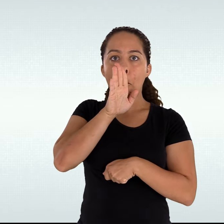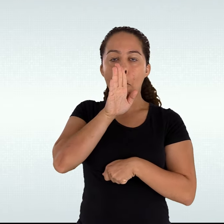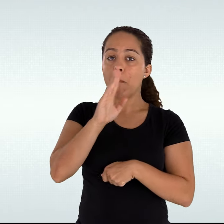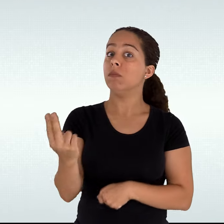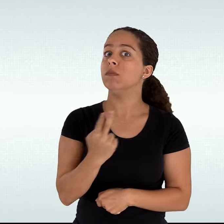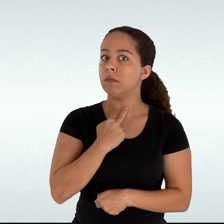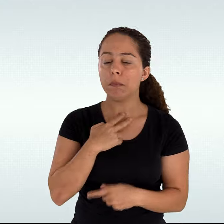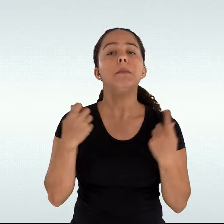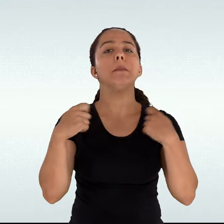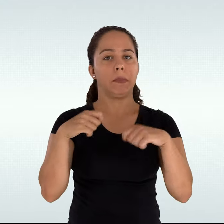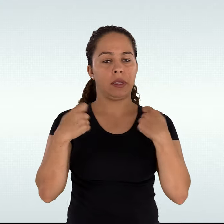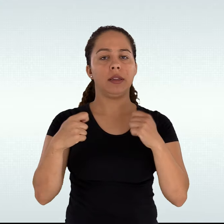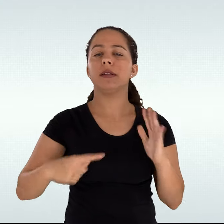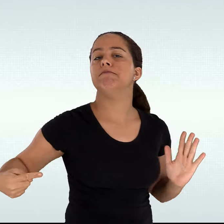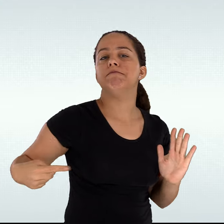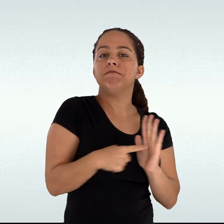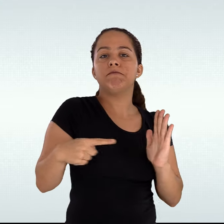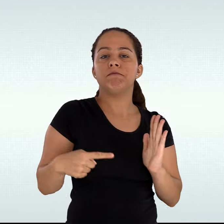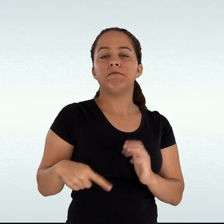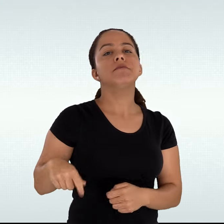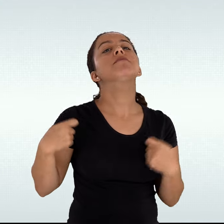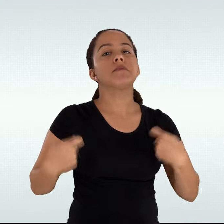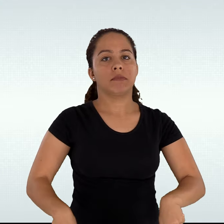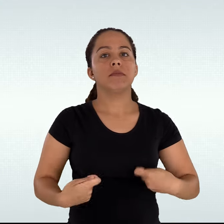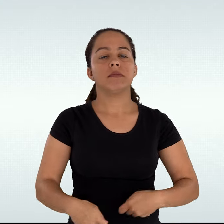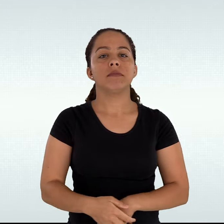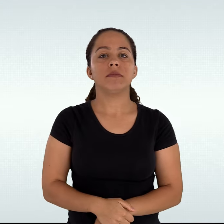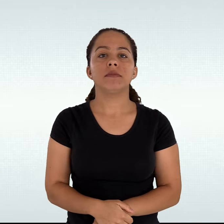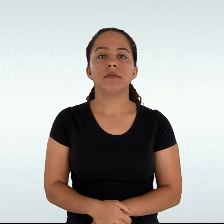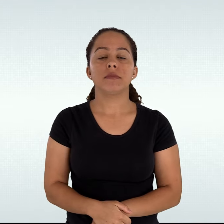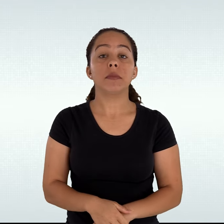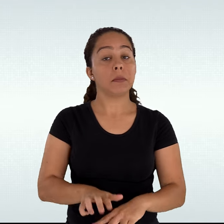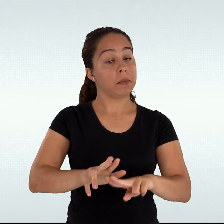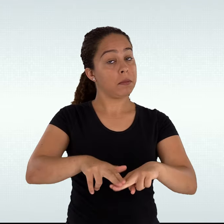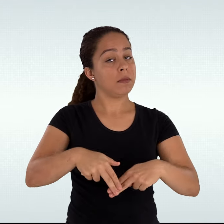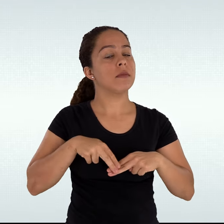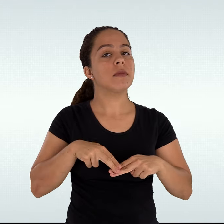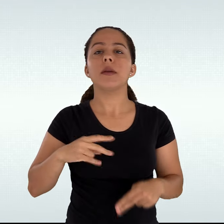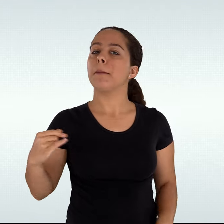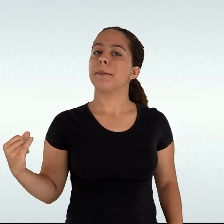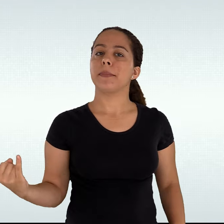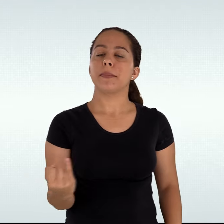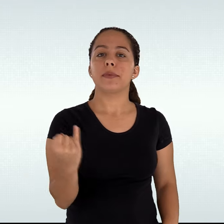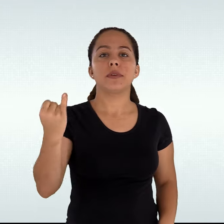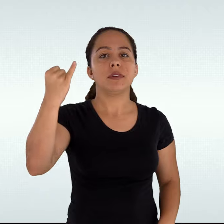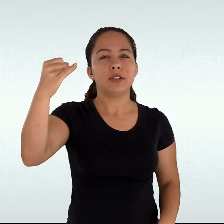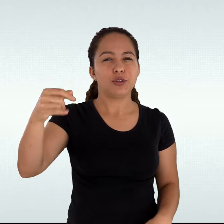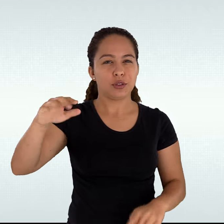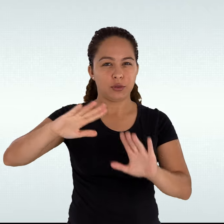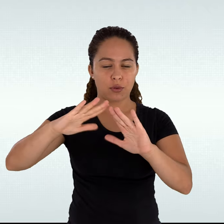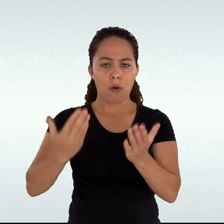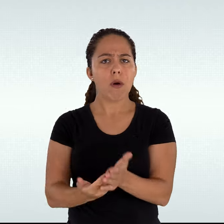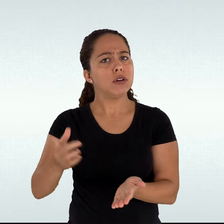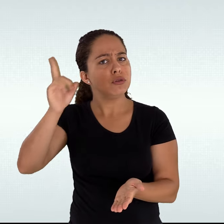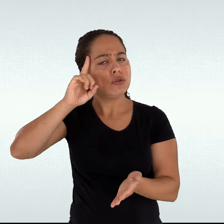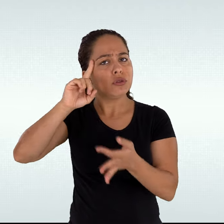se houver. Nesse sentido, é importante que o cotidiano escolar seja permeado de